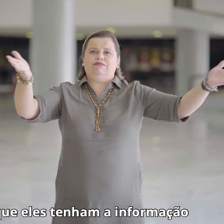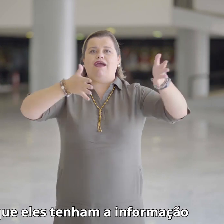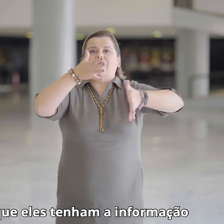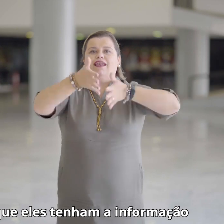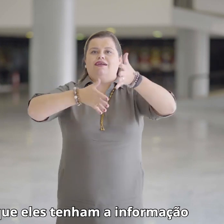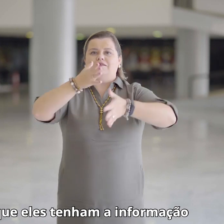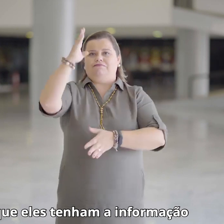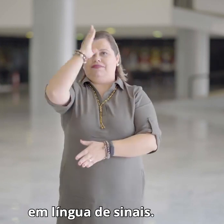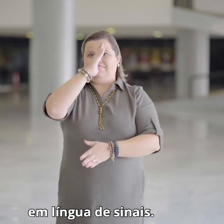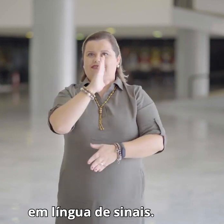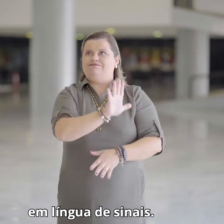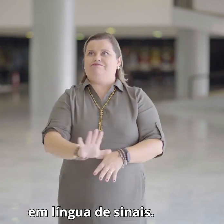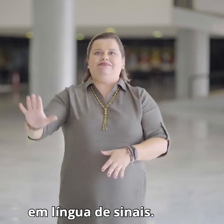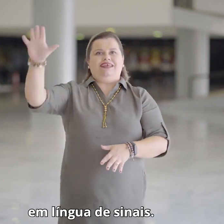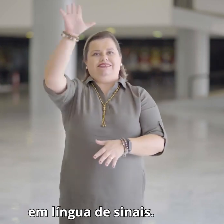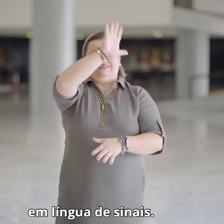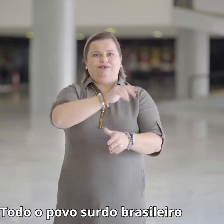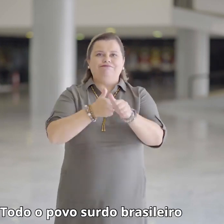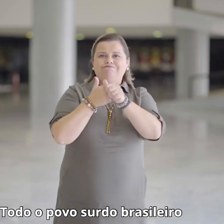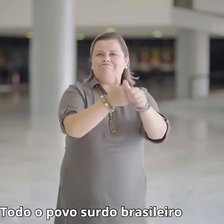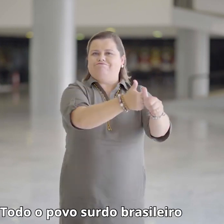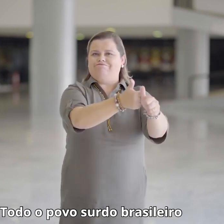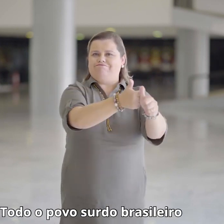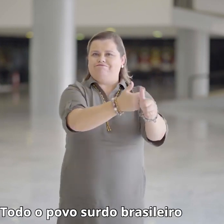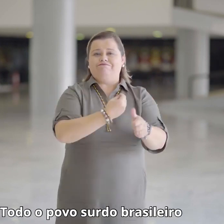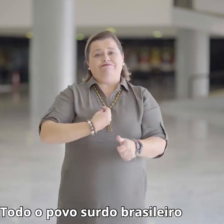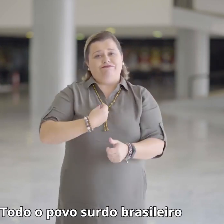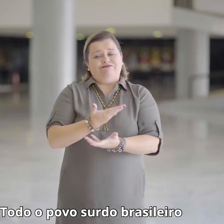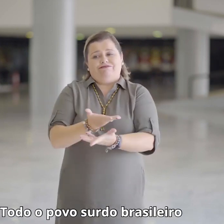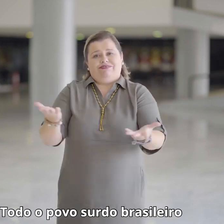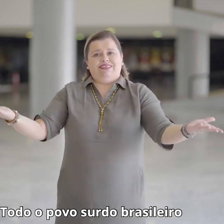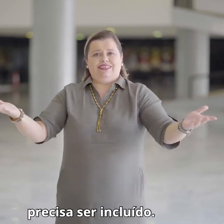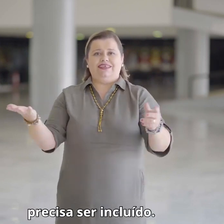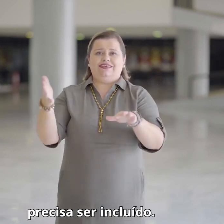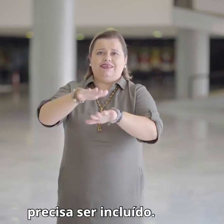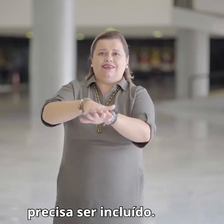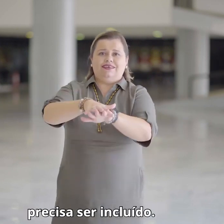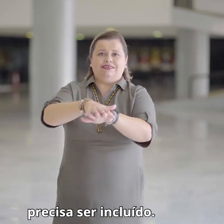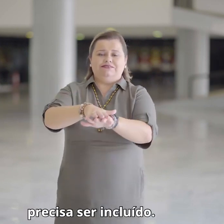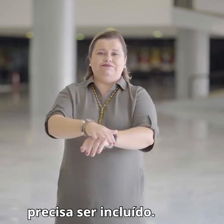informação em língua de sinais. Todo povo surdo brasileiro precisa ser incluído.